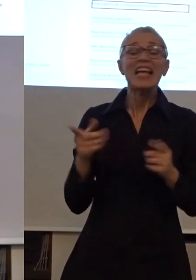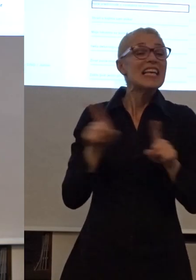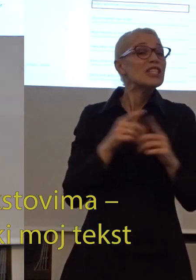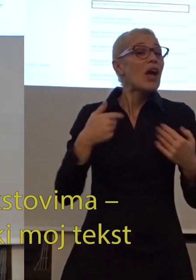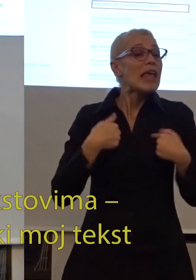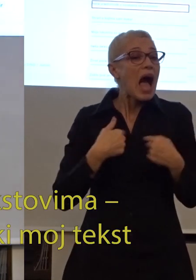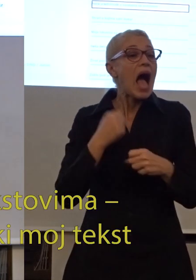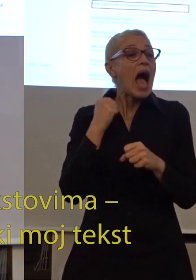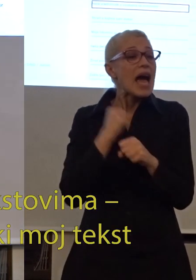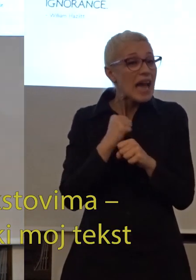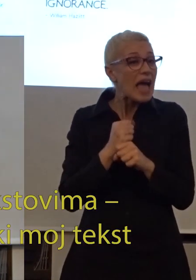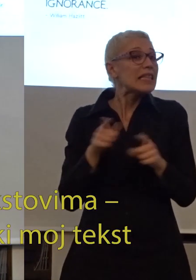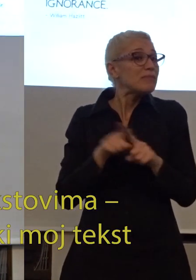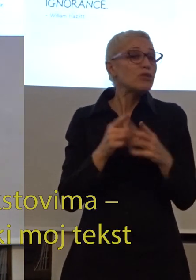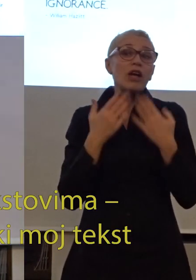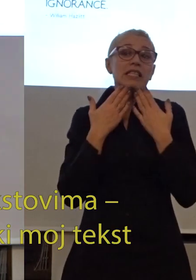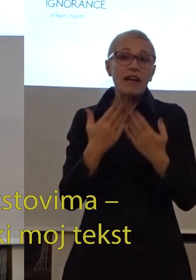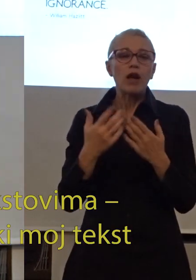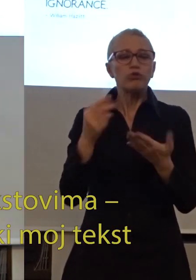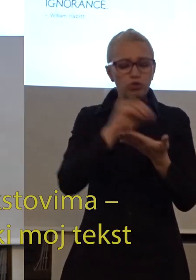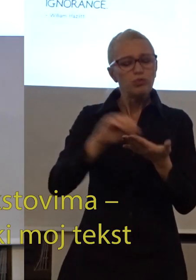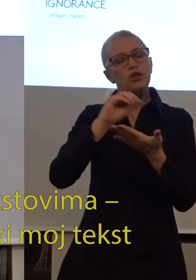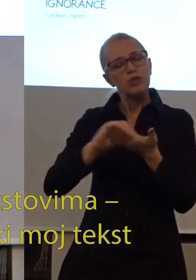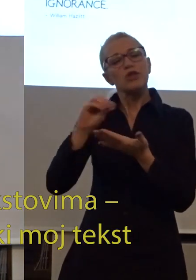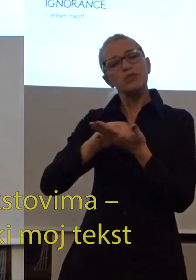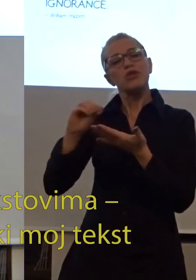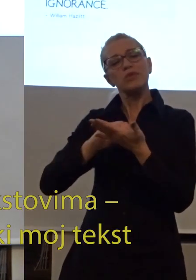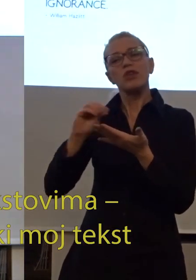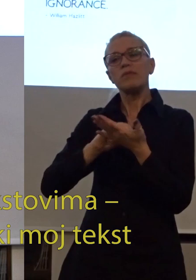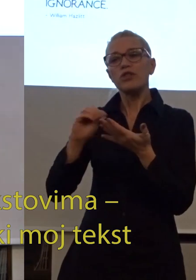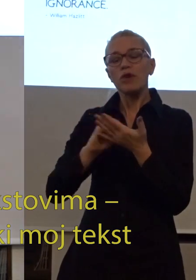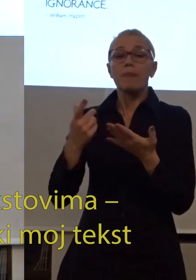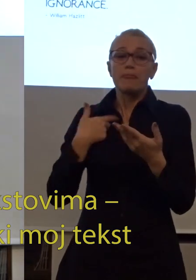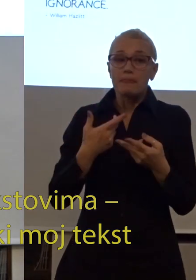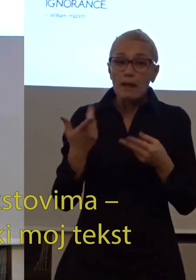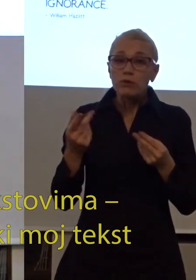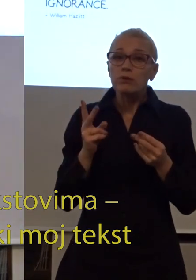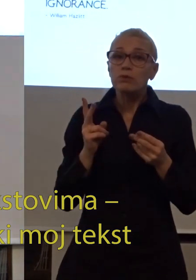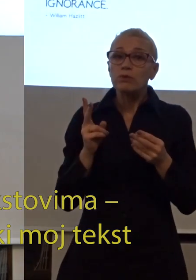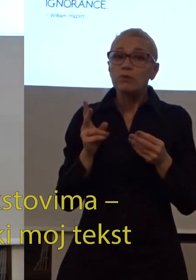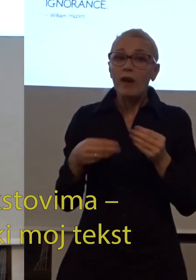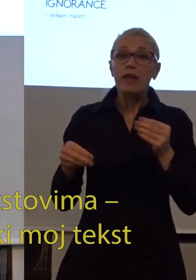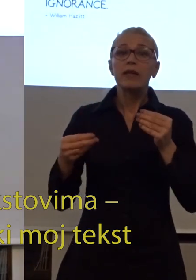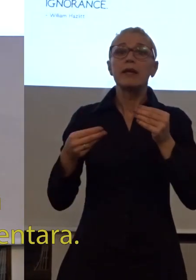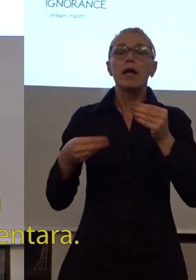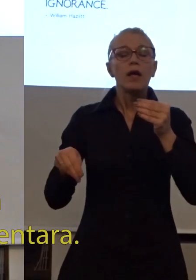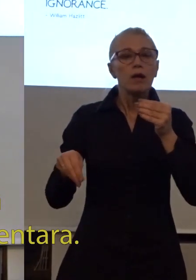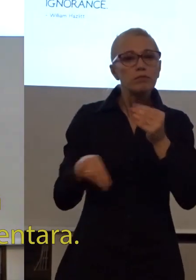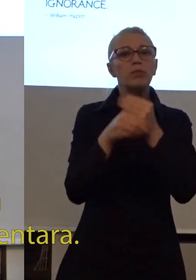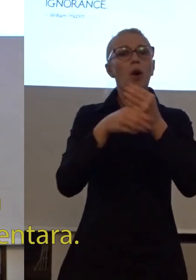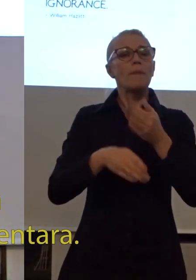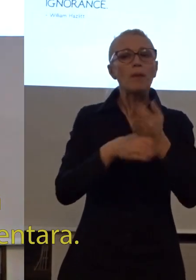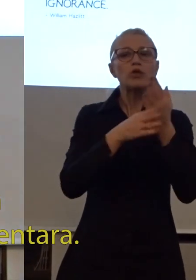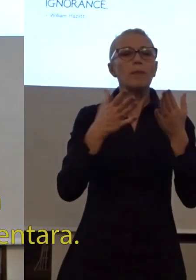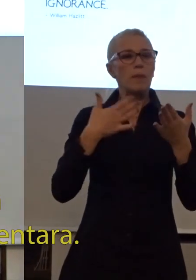Ako ja radim zahvaljujući mojim tekstovima, ja doprinosim da svaki moj tekst bude